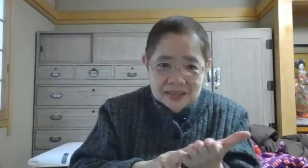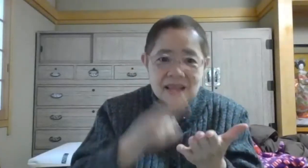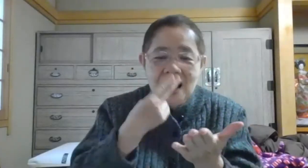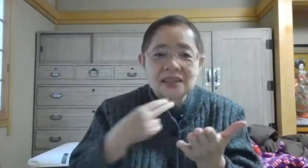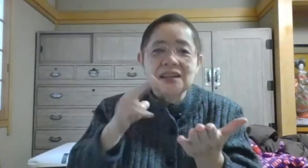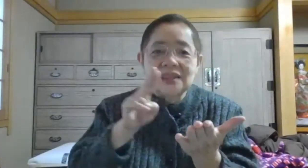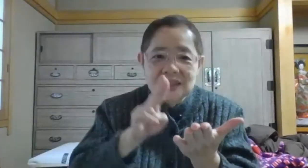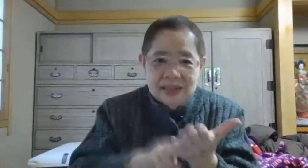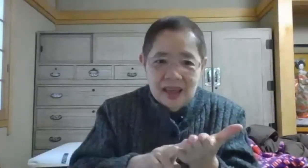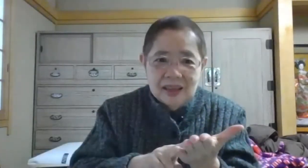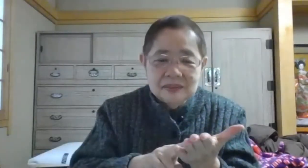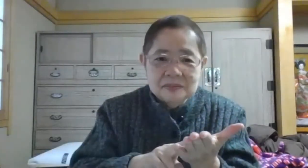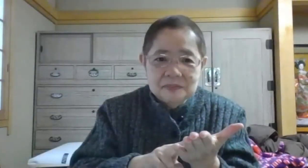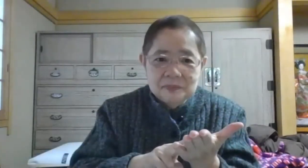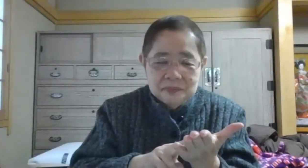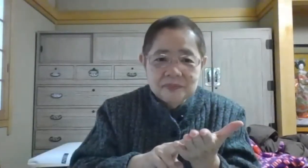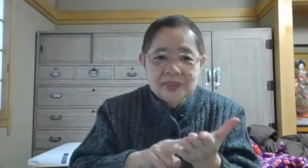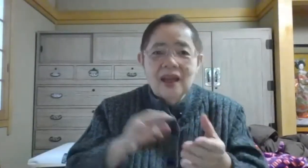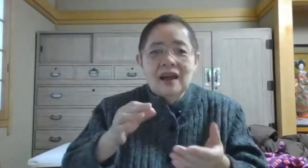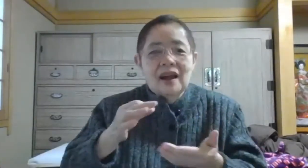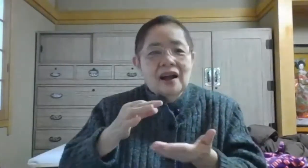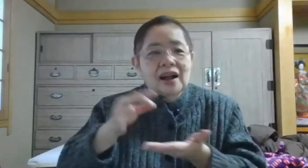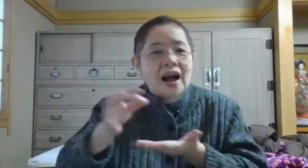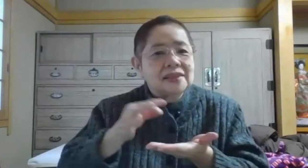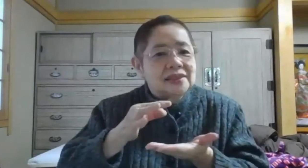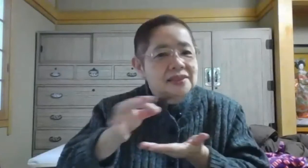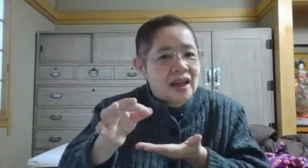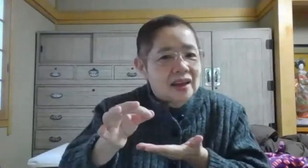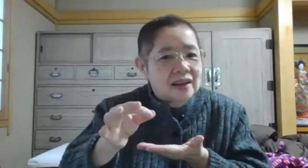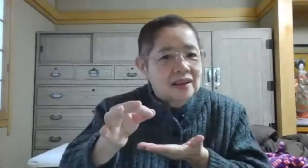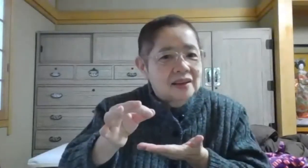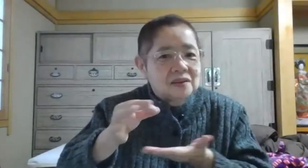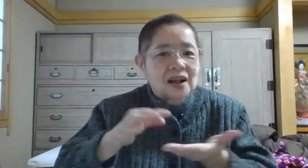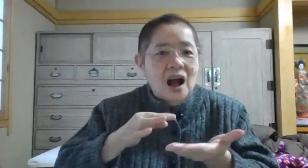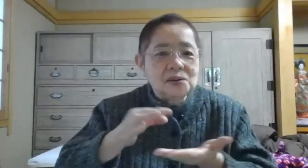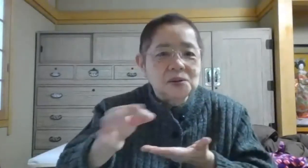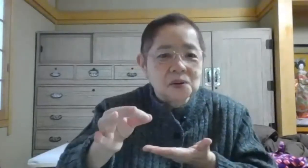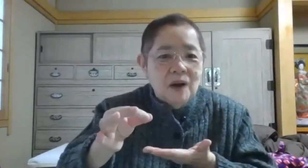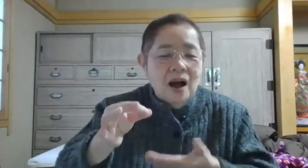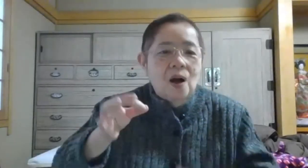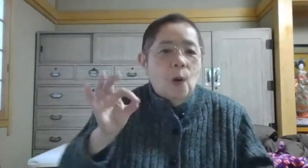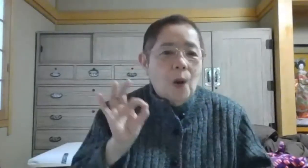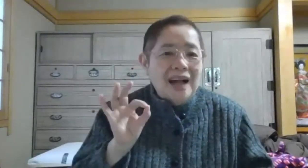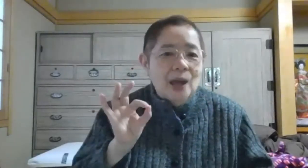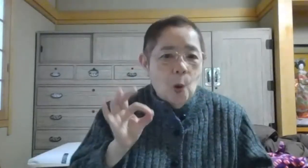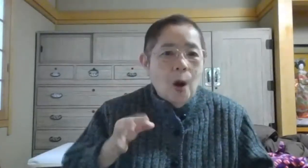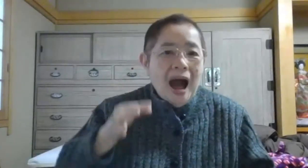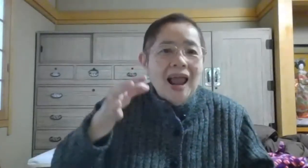きってで買ってこれ買うというのはお金を払